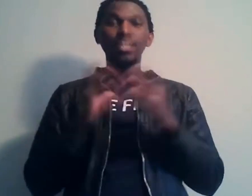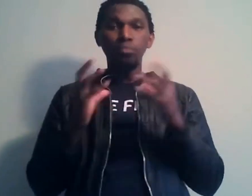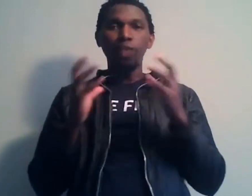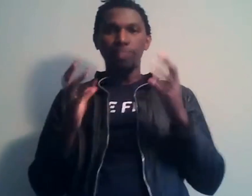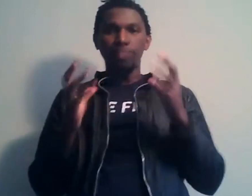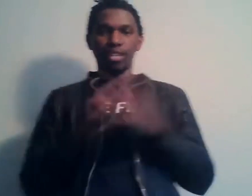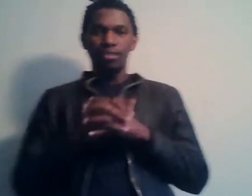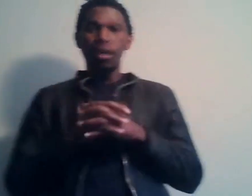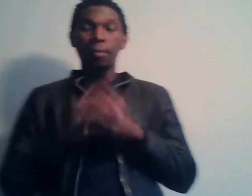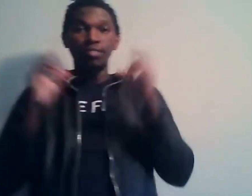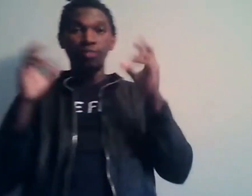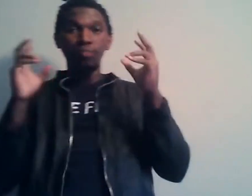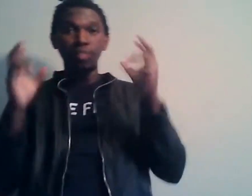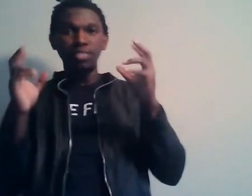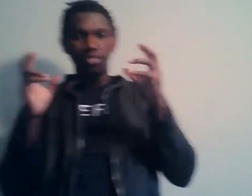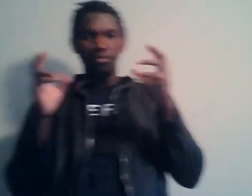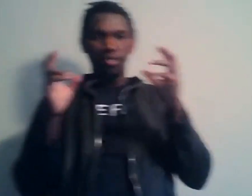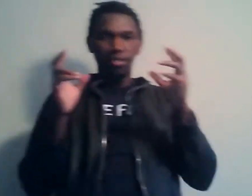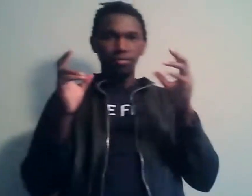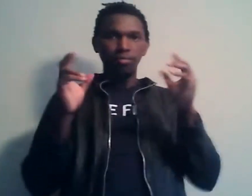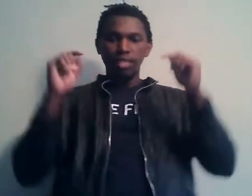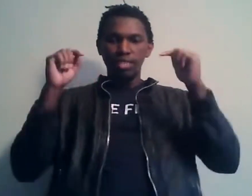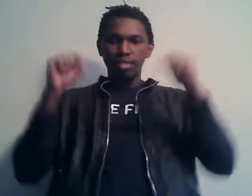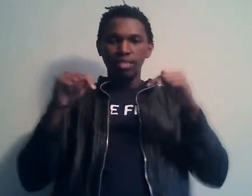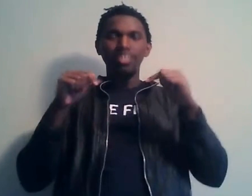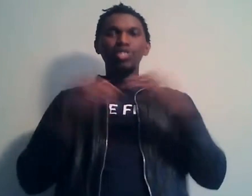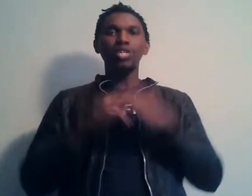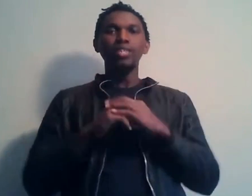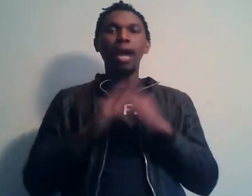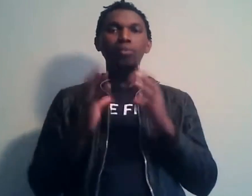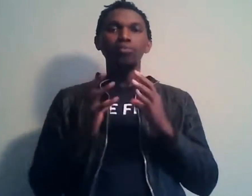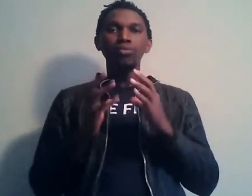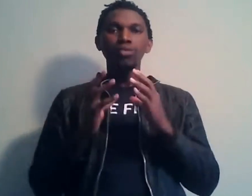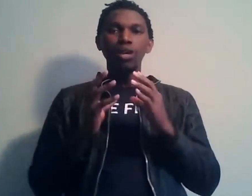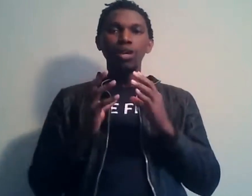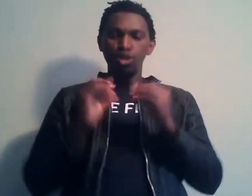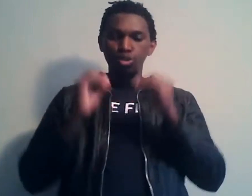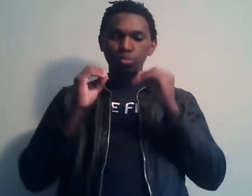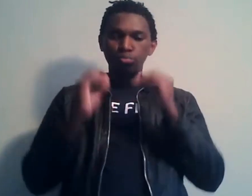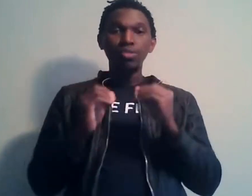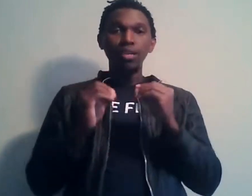diaspora africaine, parce qu'il faut être bien spécifique. Ici, cette chaîne a pour but de pousser